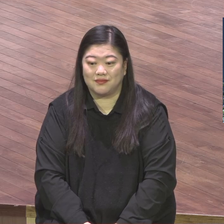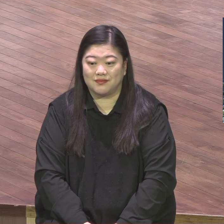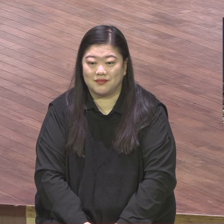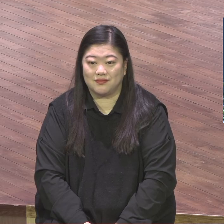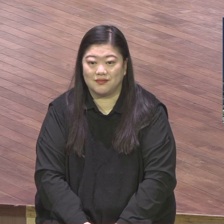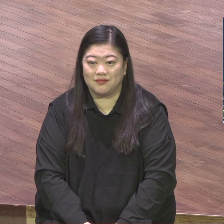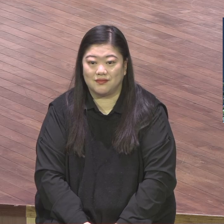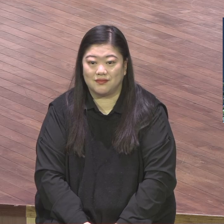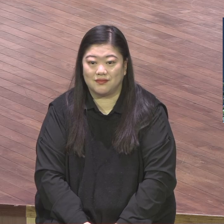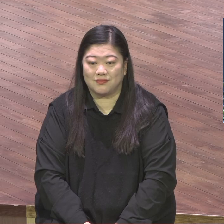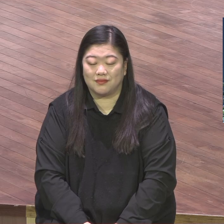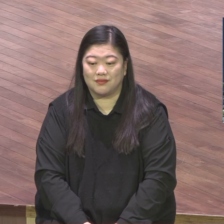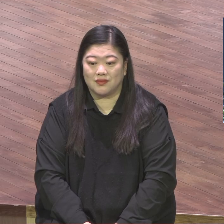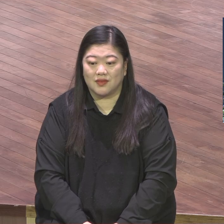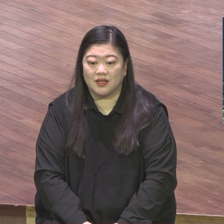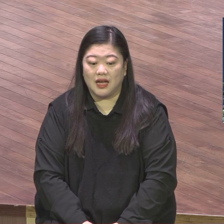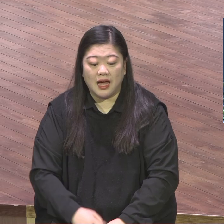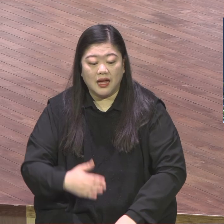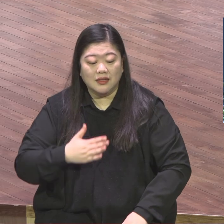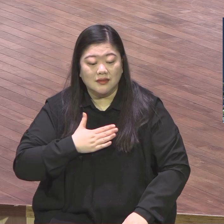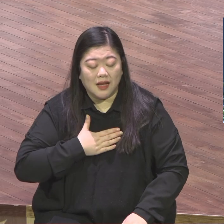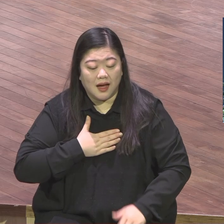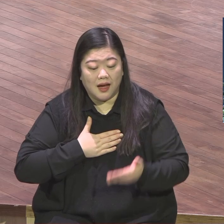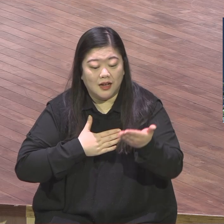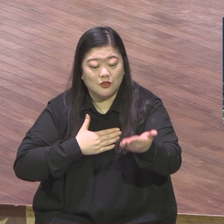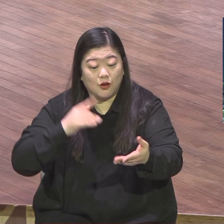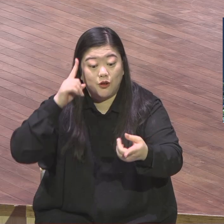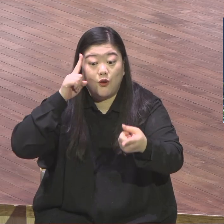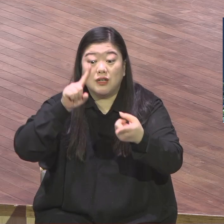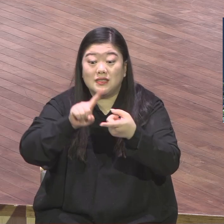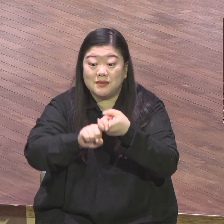사랑한다는 거예요 사랑한다 사랑한다는 것입니다